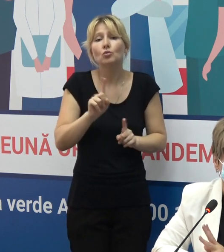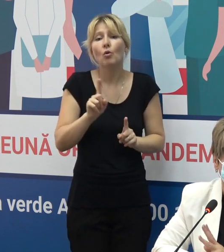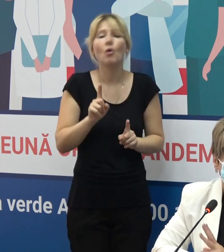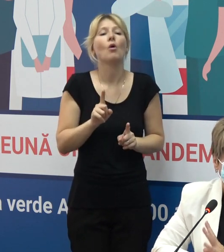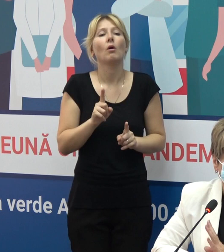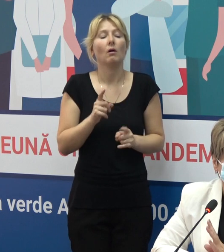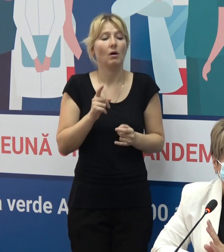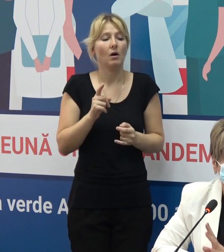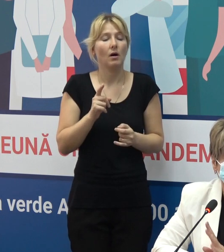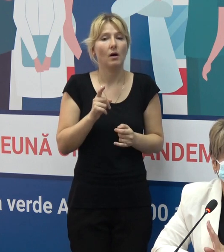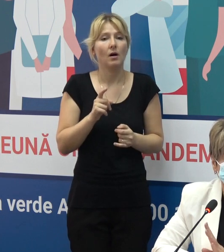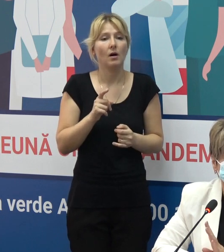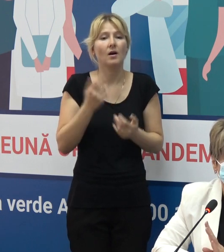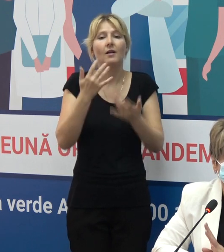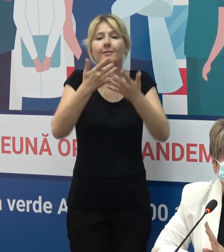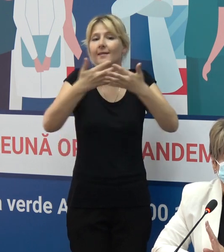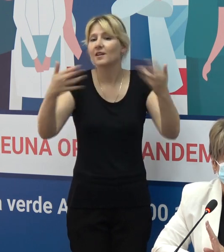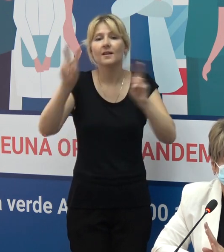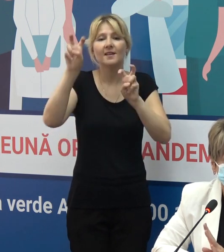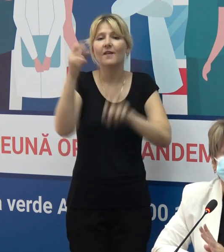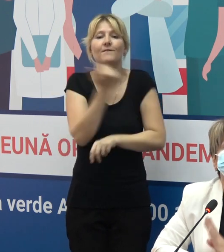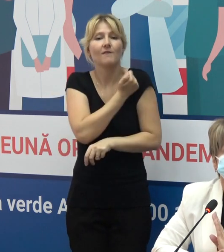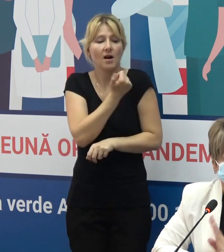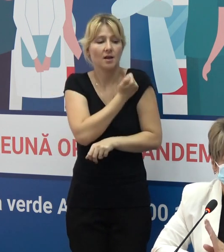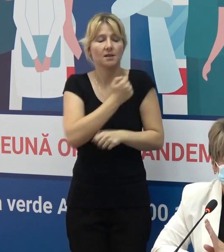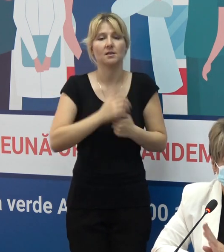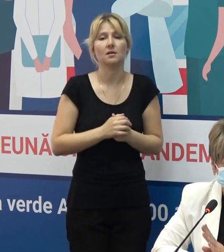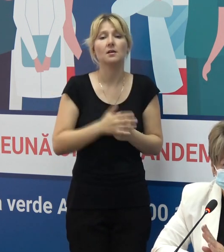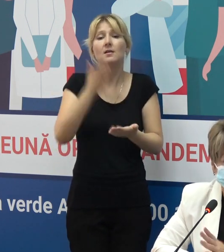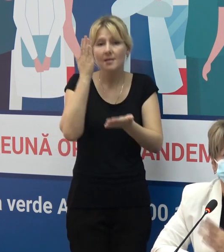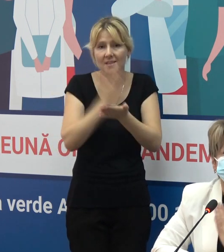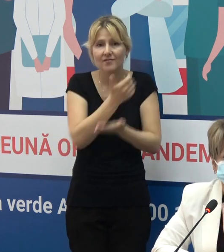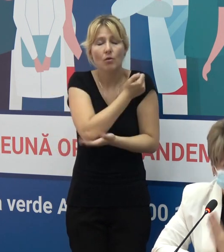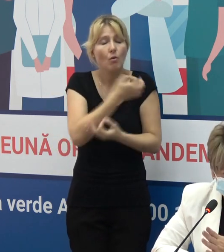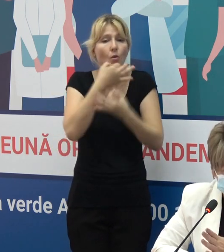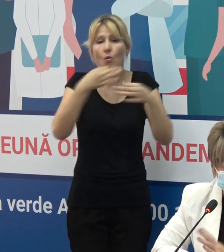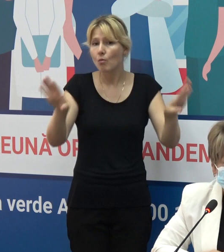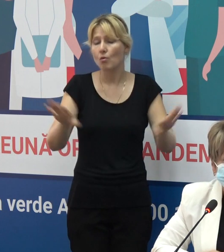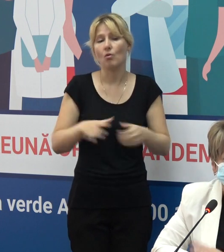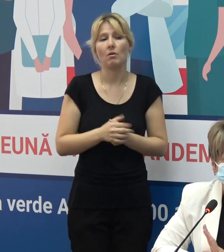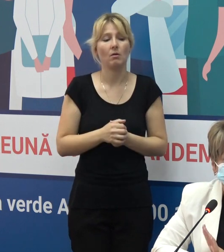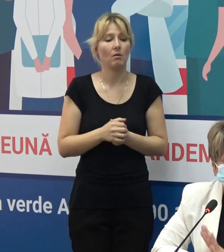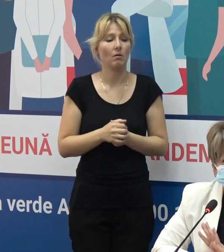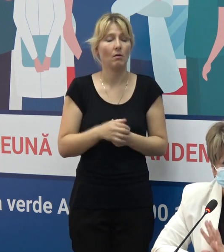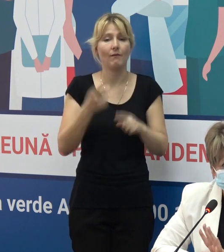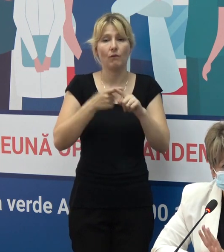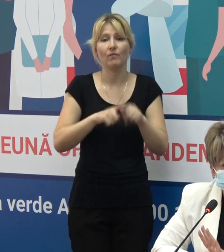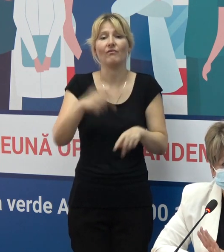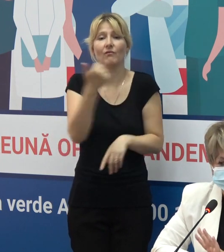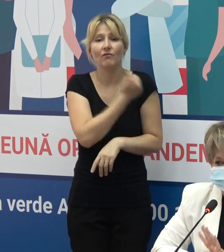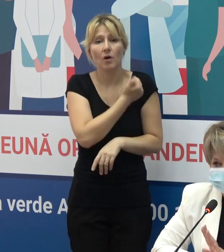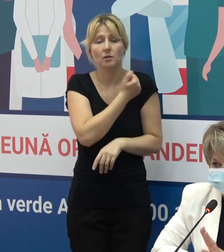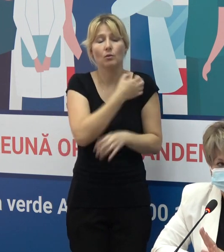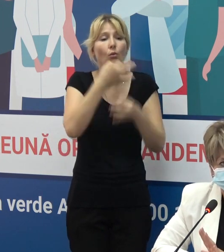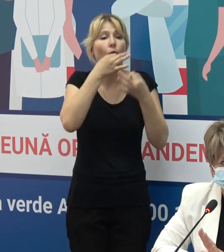prezența avarilor tipuri de vaccin. Este vaccin în țară, mesajul este vaccin. Vaccinul este în toată